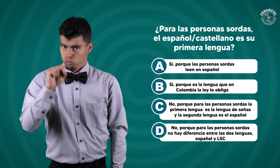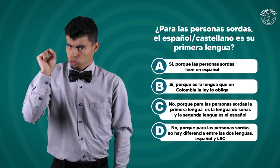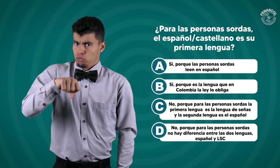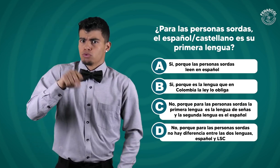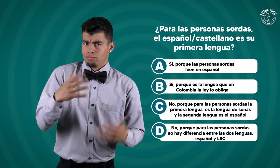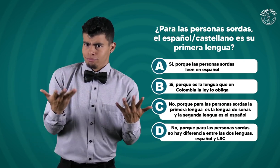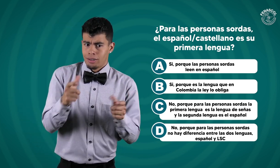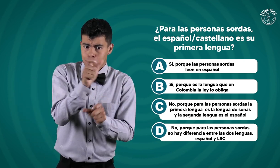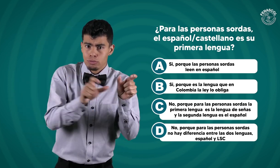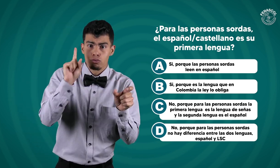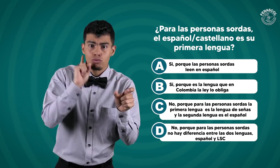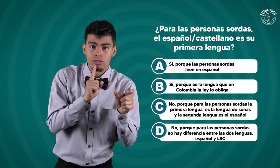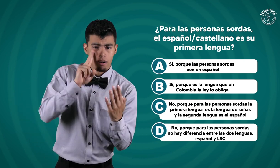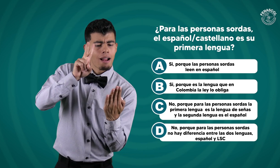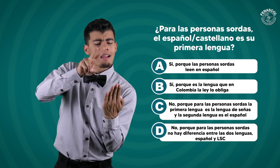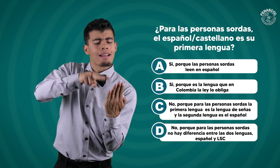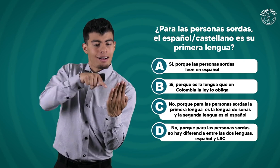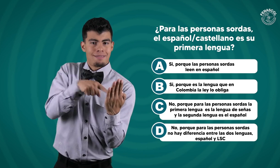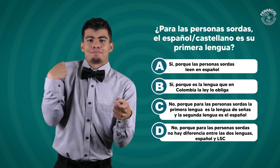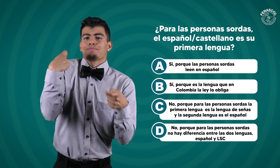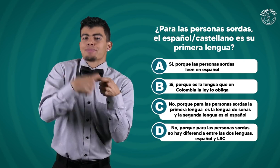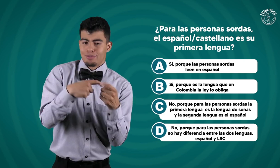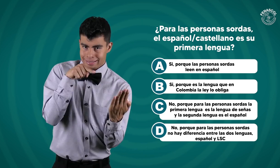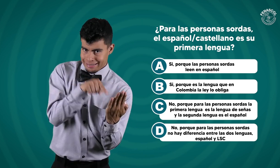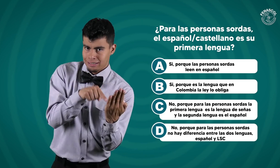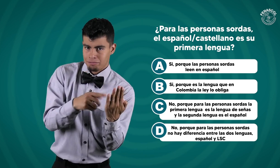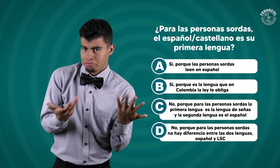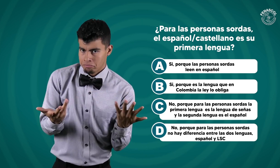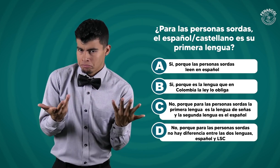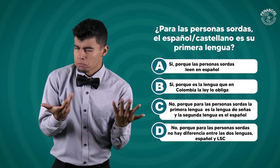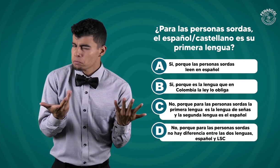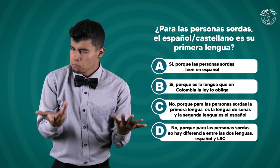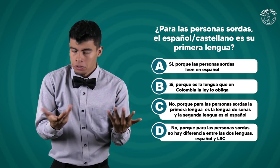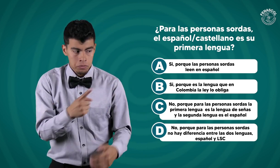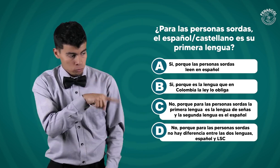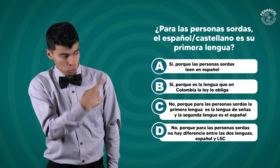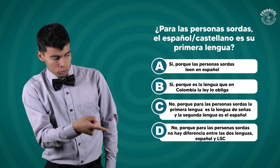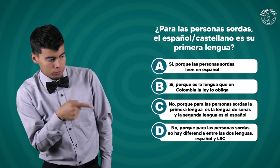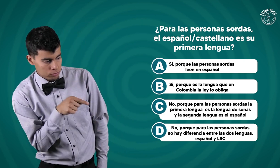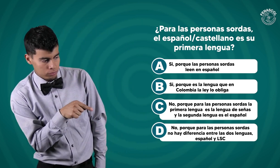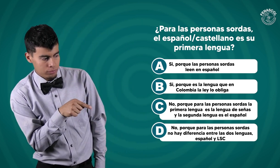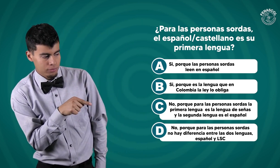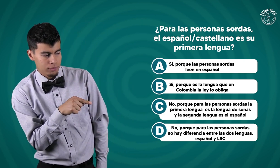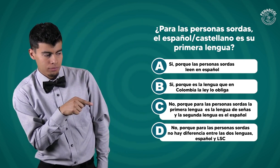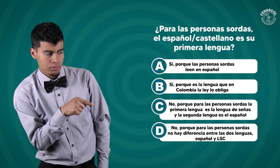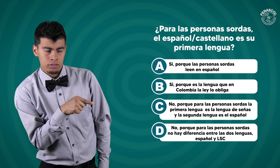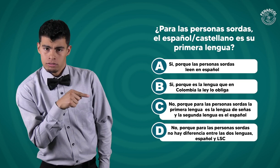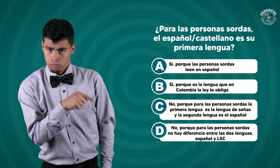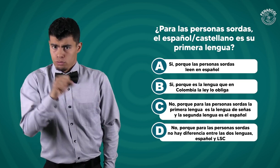Miremos las opciones. Sí, porque las personas sordas leen en español. La siguiente. Sí,